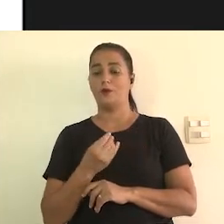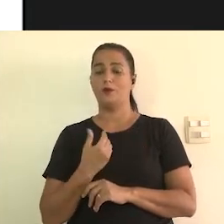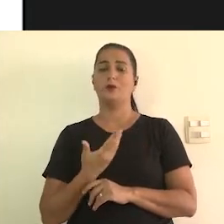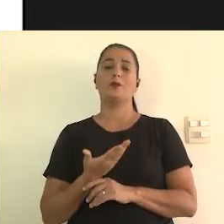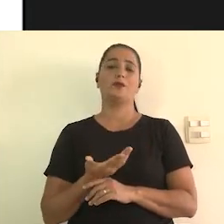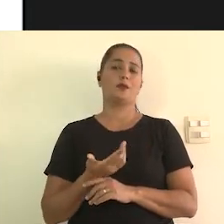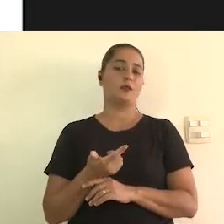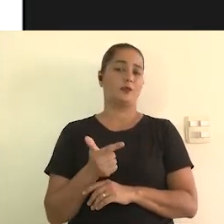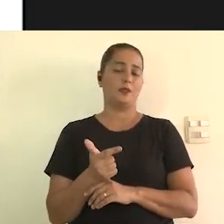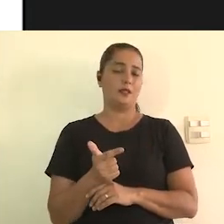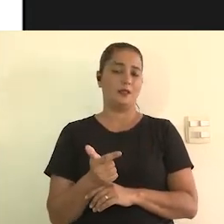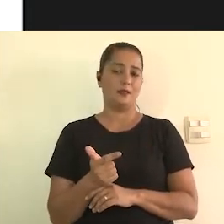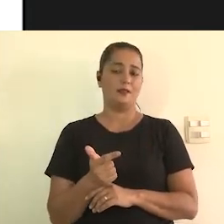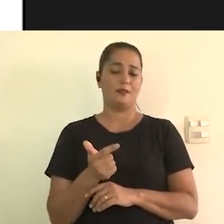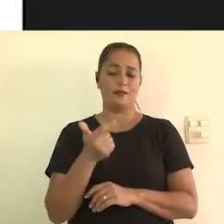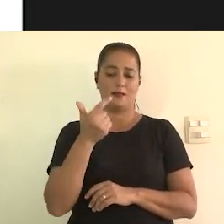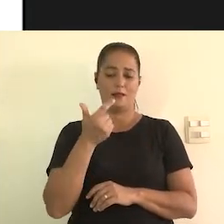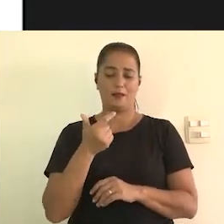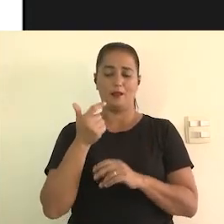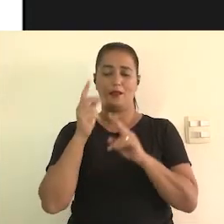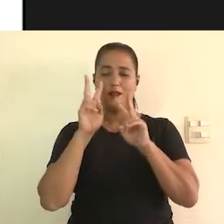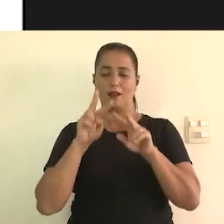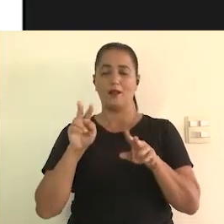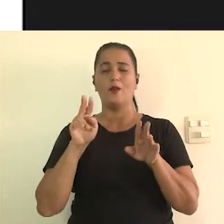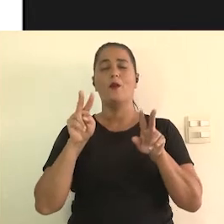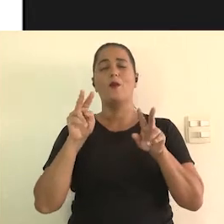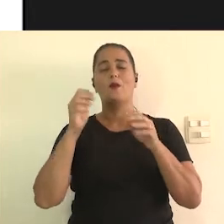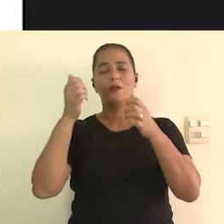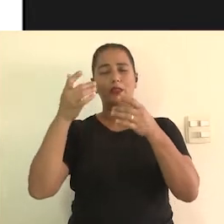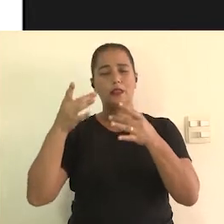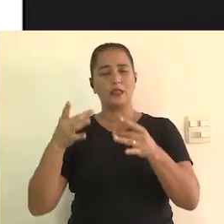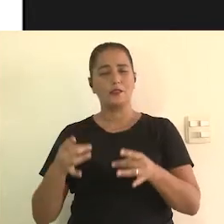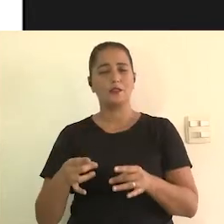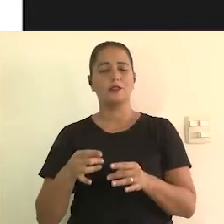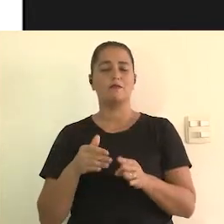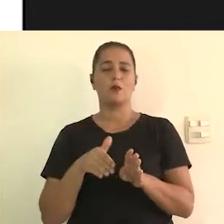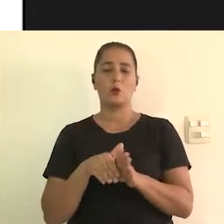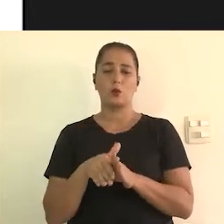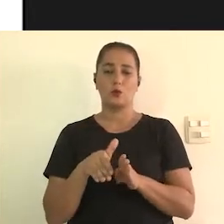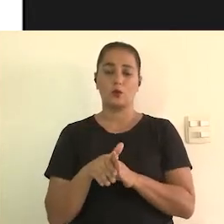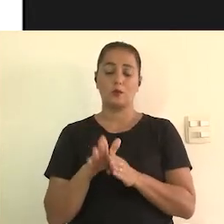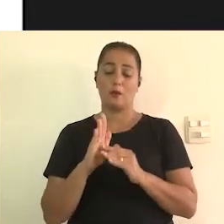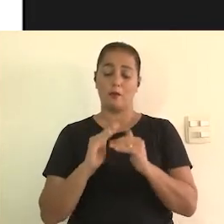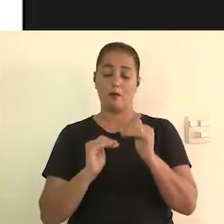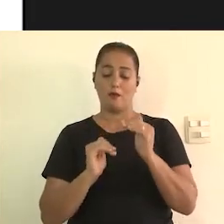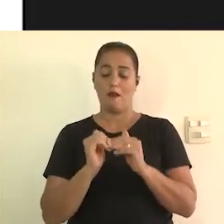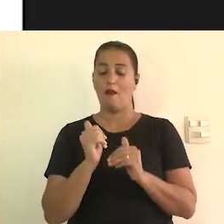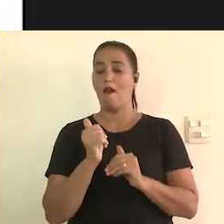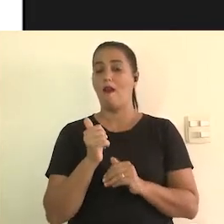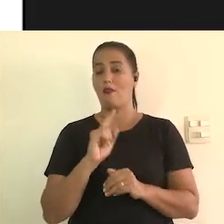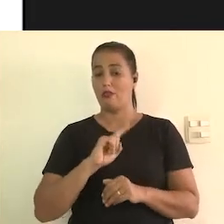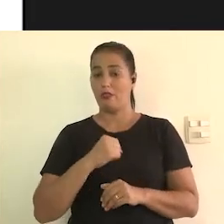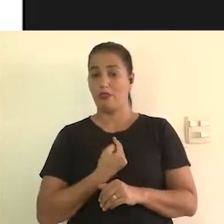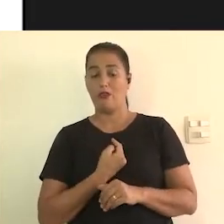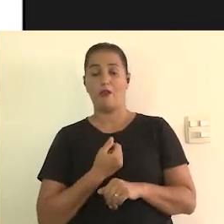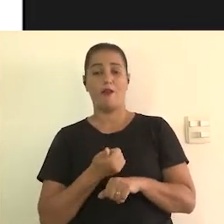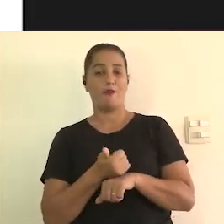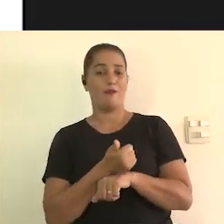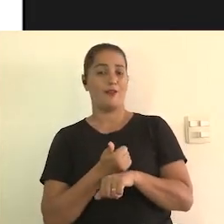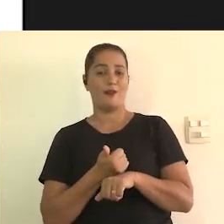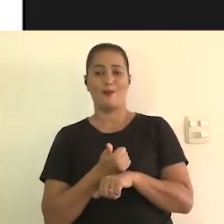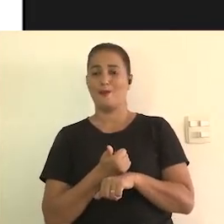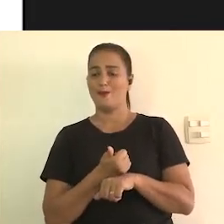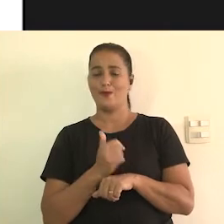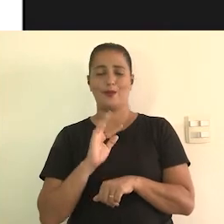desafios são muitos, sabe? Eu que sou consultor em audiodescrição, vejo